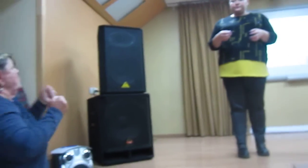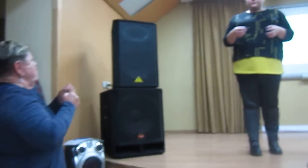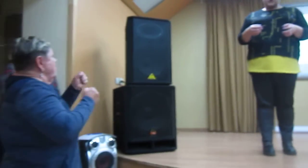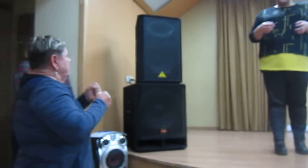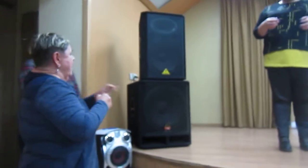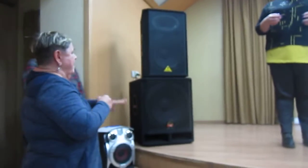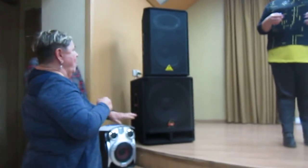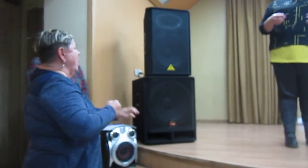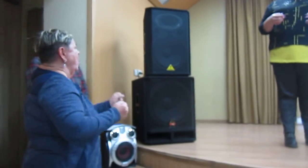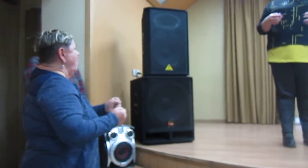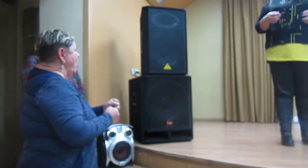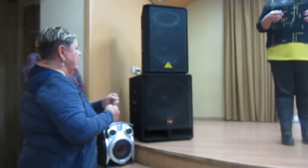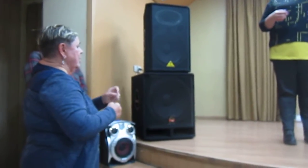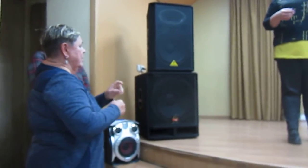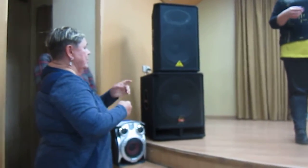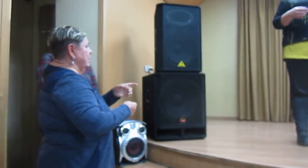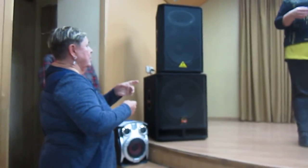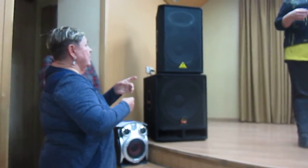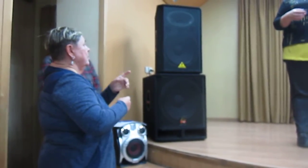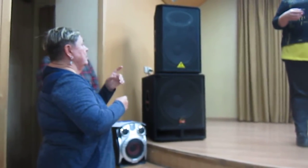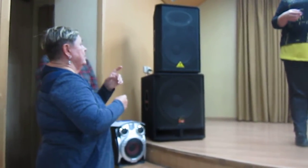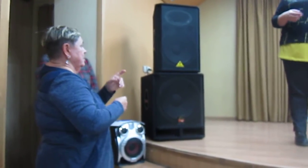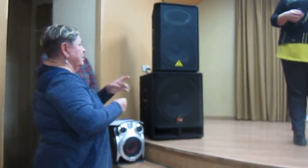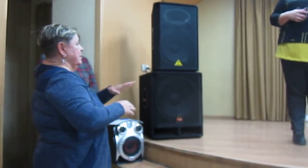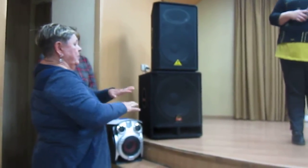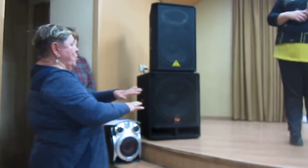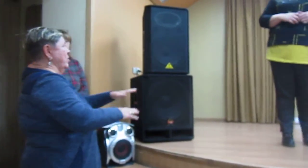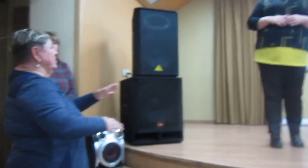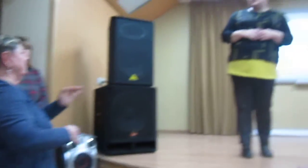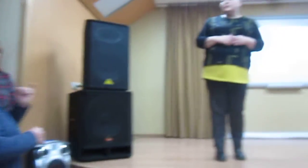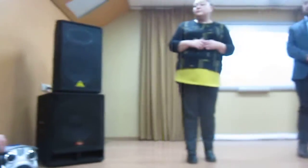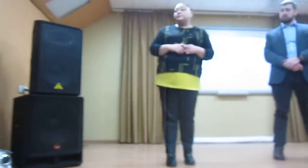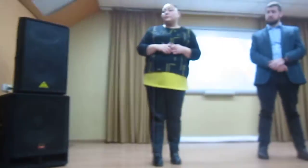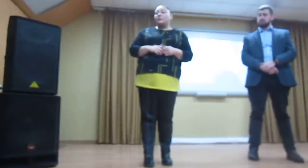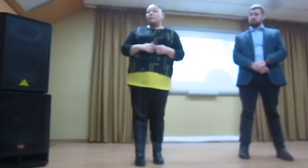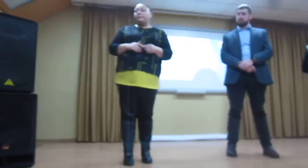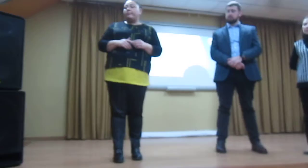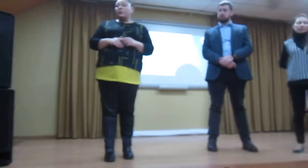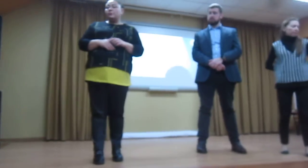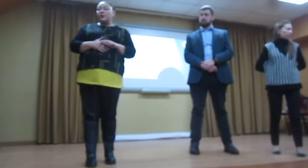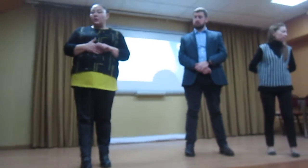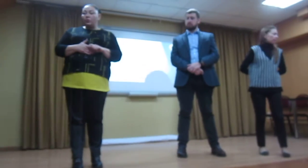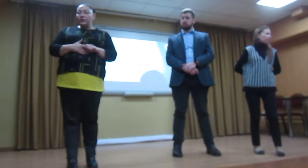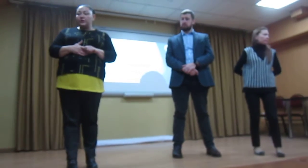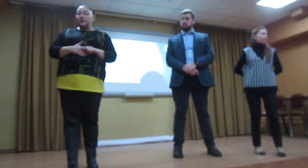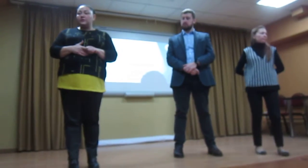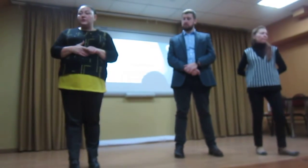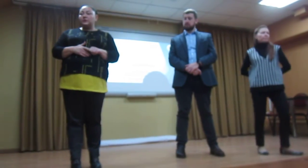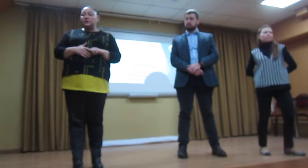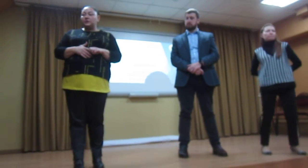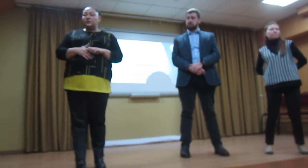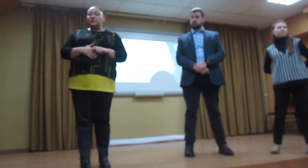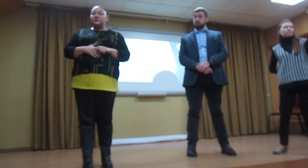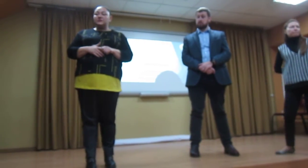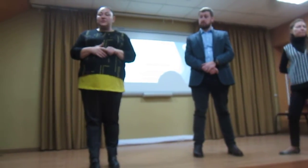Дома очень холодно, полы очень холодные. Пол плохой, она говорит, сами